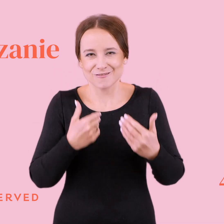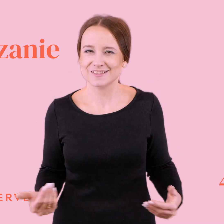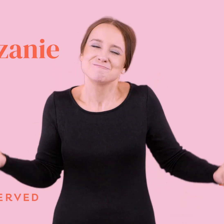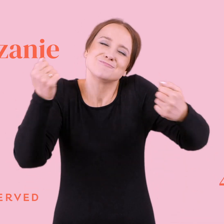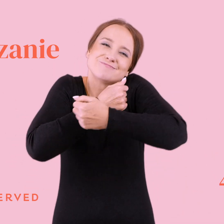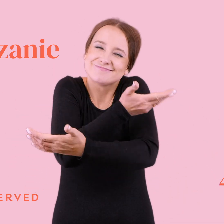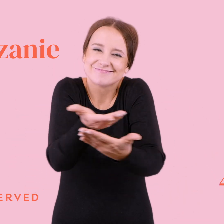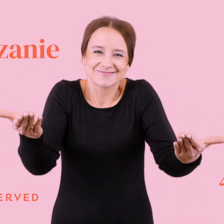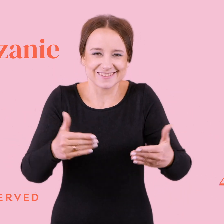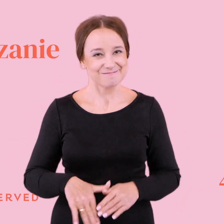Ściskam was mocno. Pa!